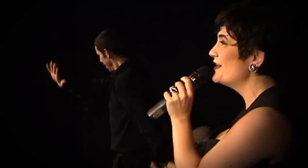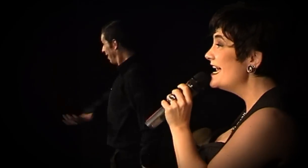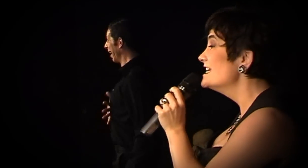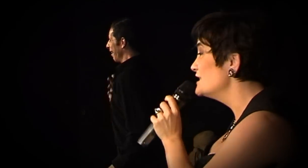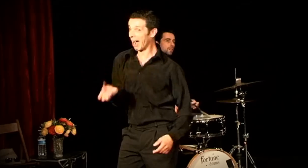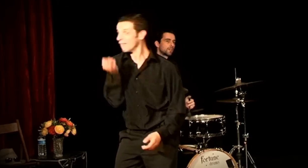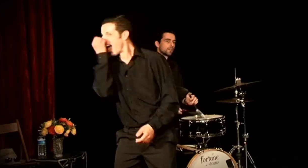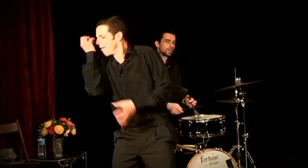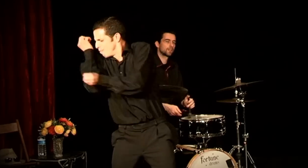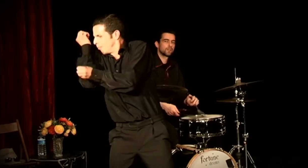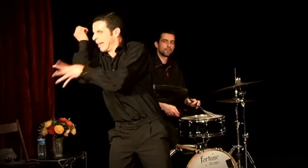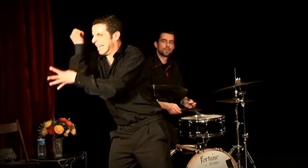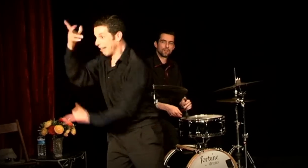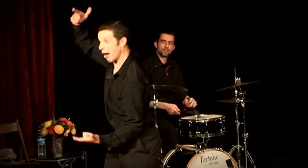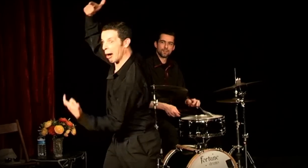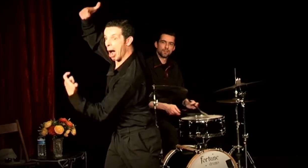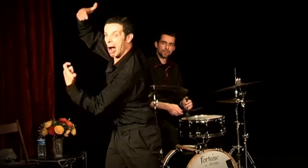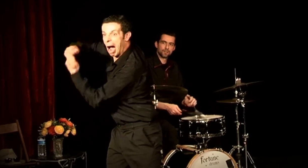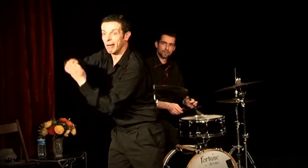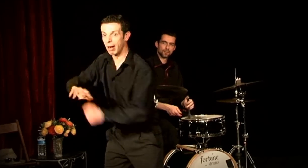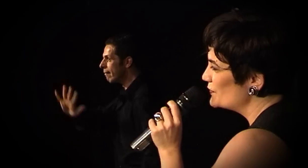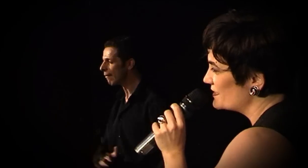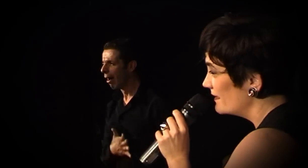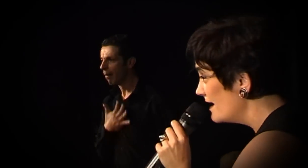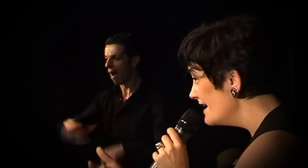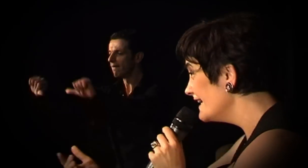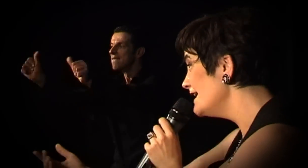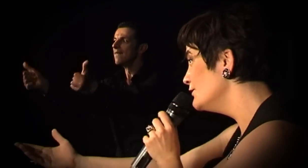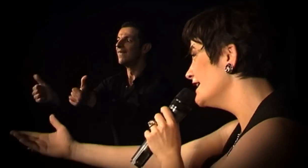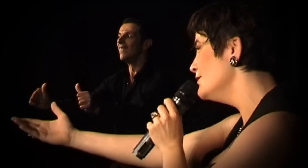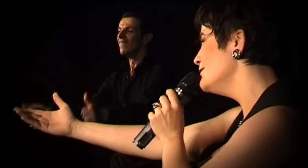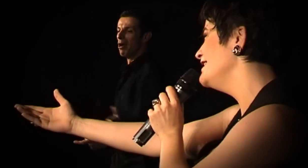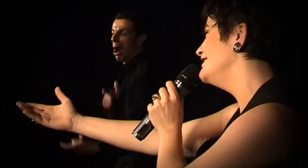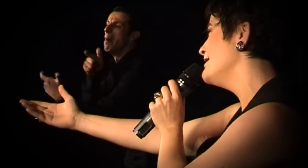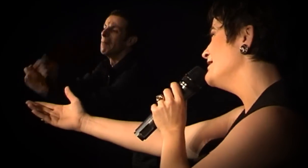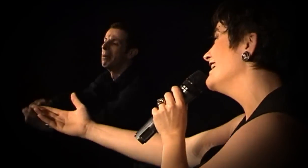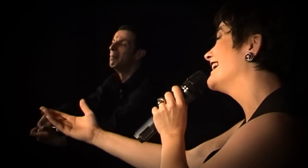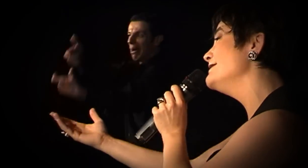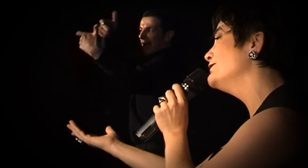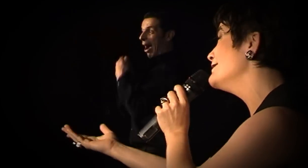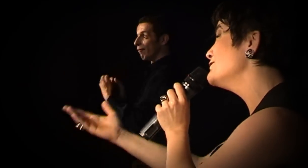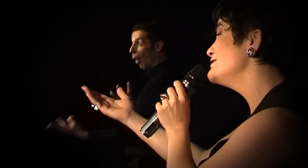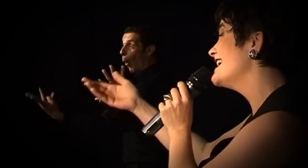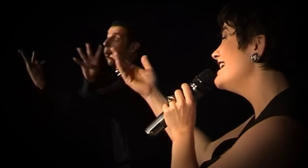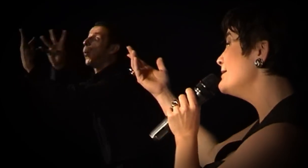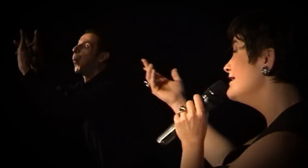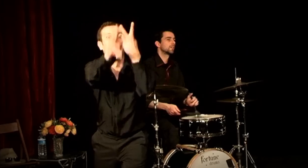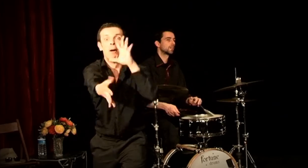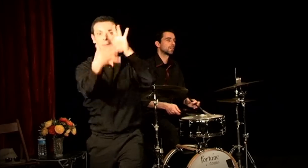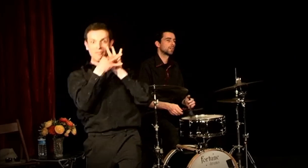J'aime les épices quand elle rime avec la rose Rime, rime, rime, belle dame Rime, rime, rime jusqu'à là Et que